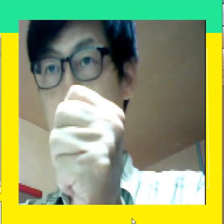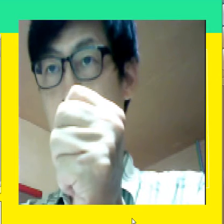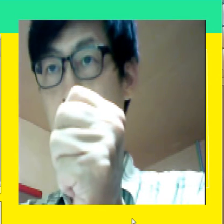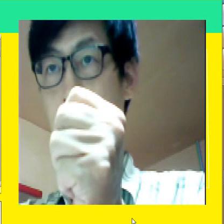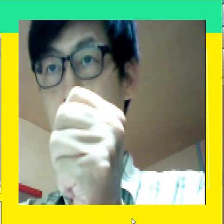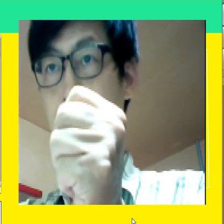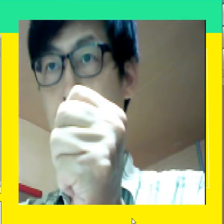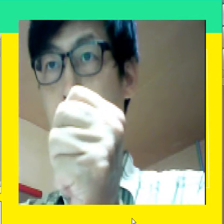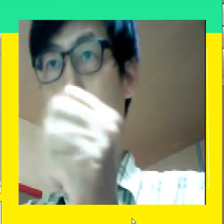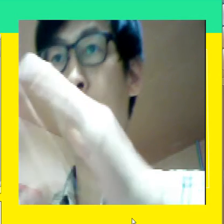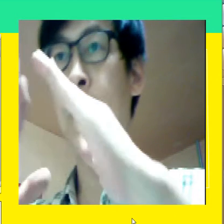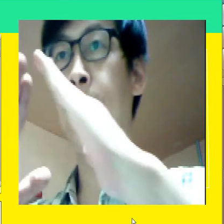주소도